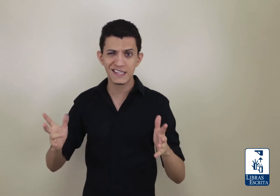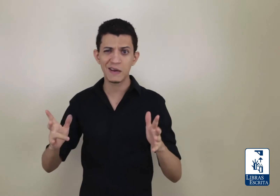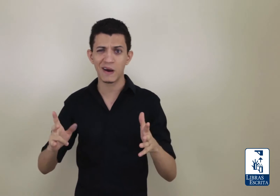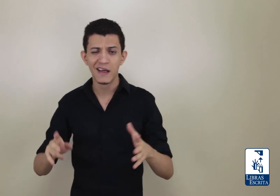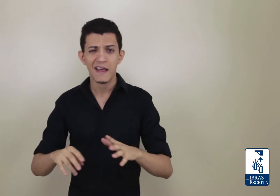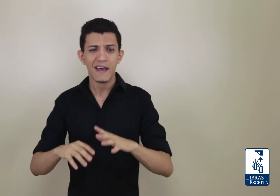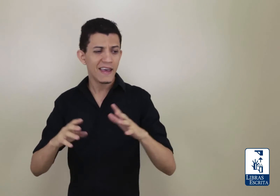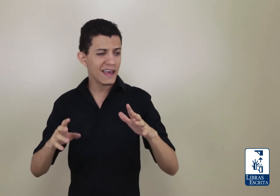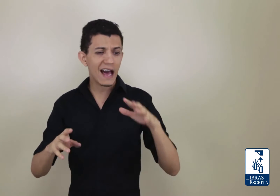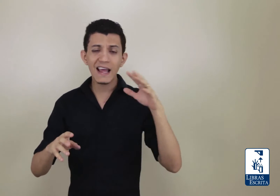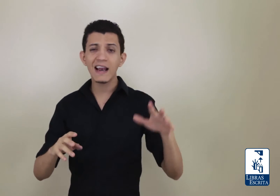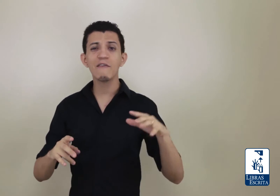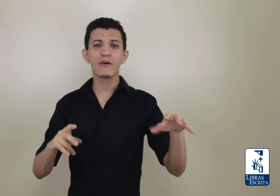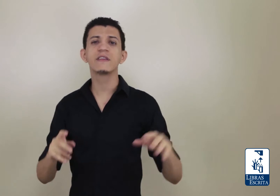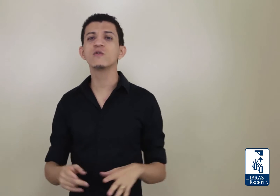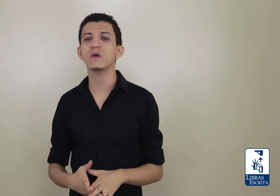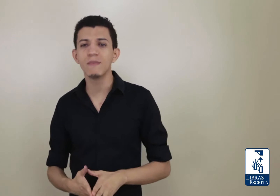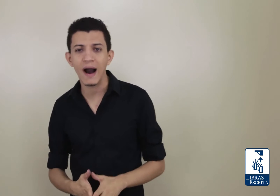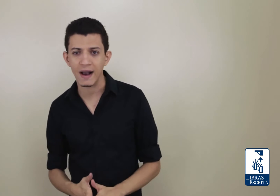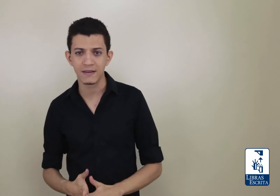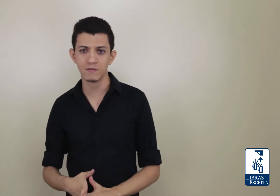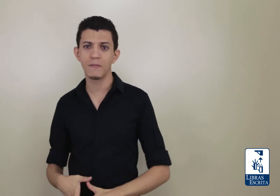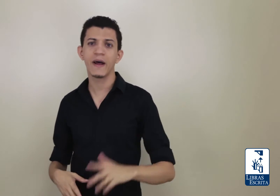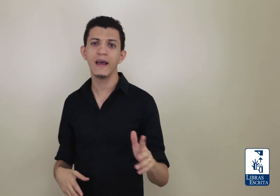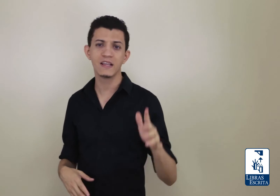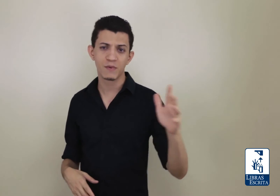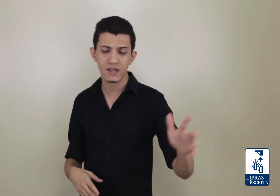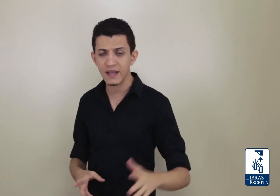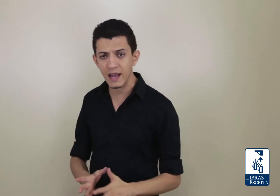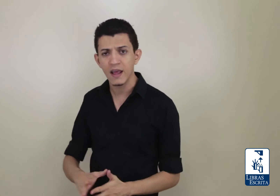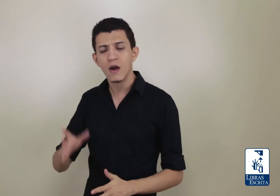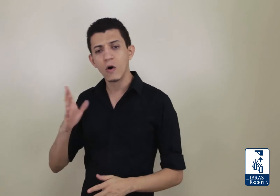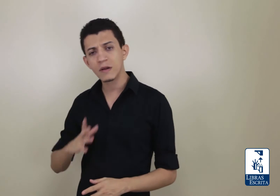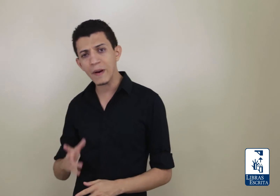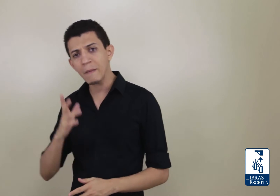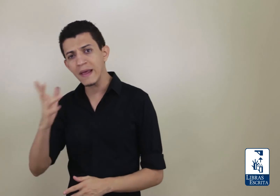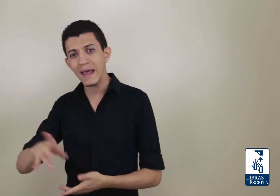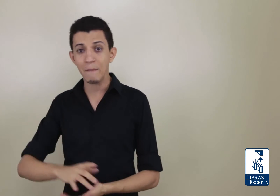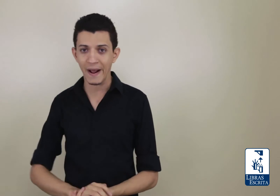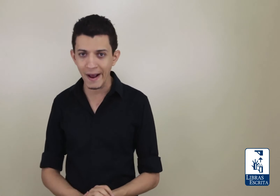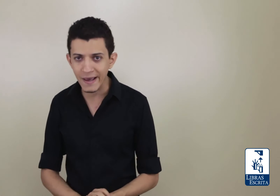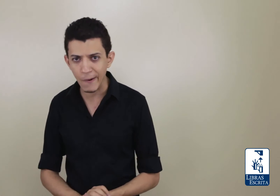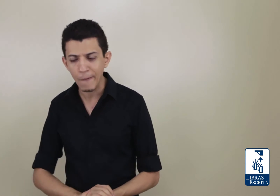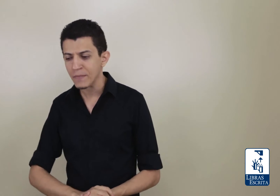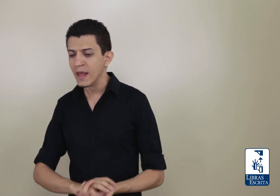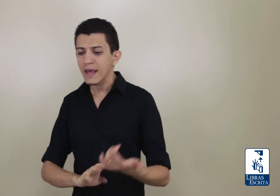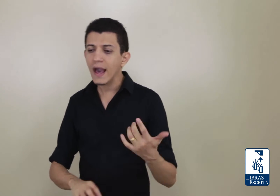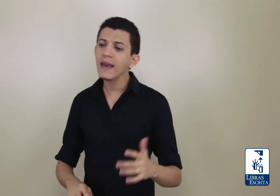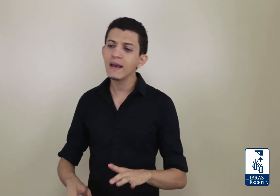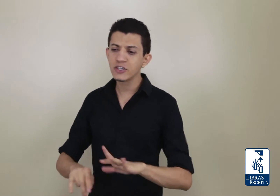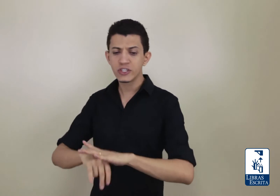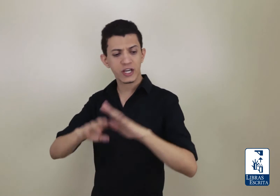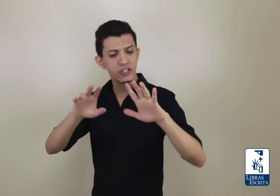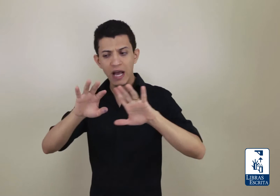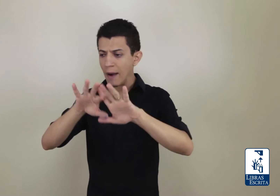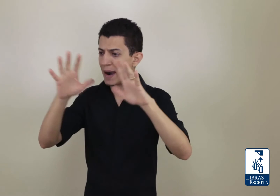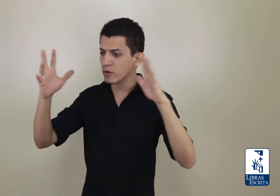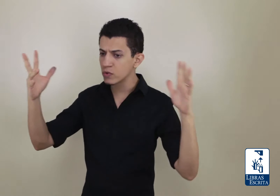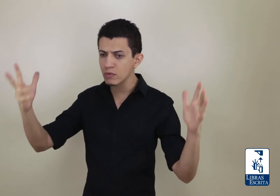cima, e ali ele levou então duas barracas, uma para ele e a esposa dele, outra para mim e para a Raquel. E aí a gente já tinha armado tudo